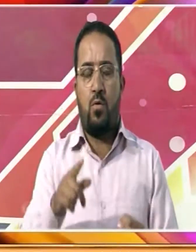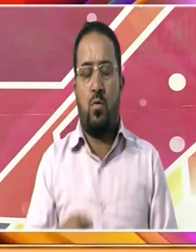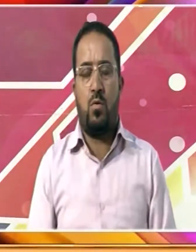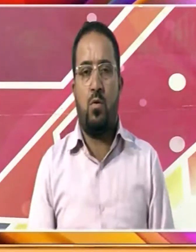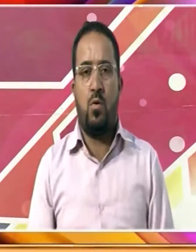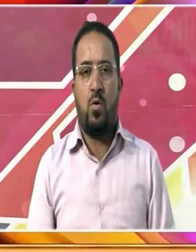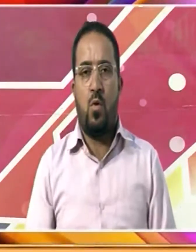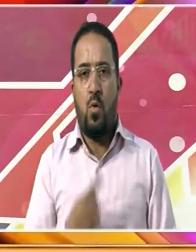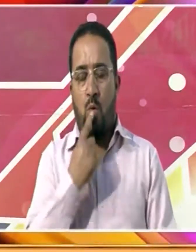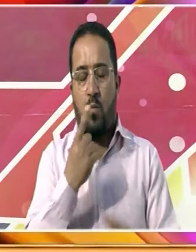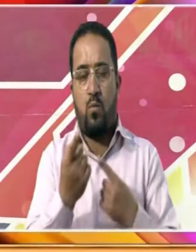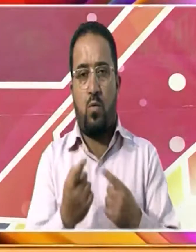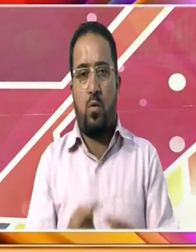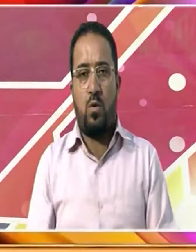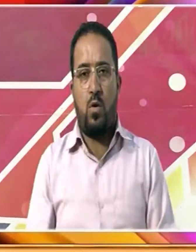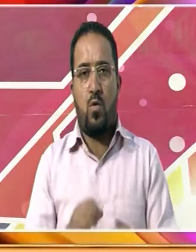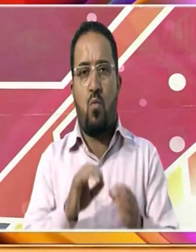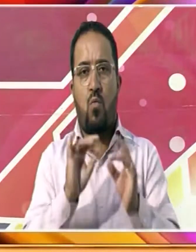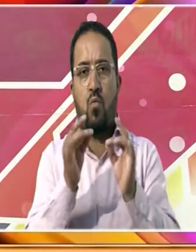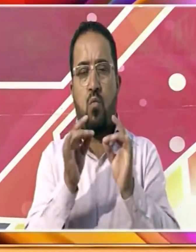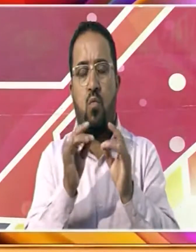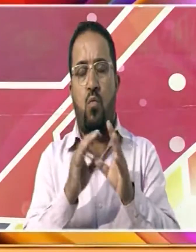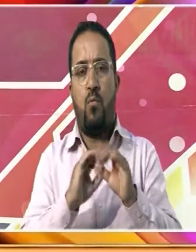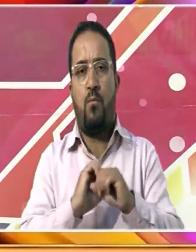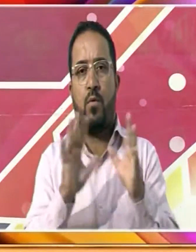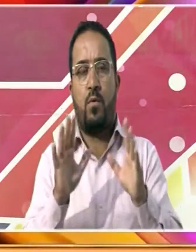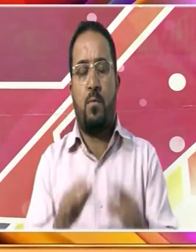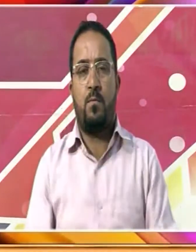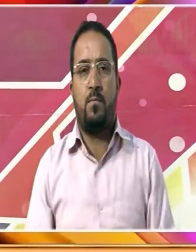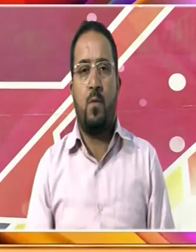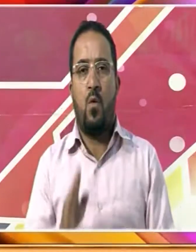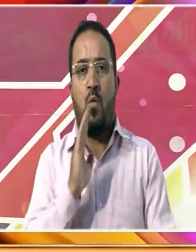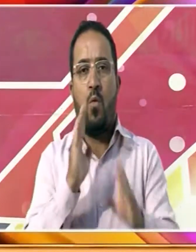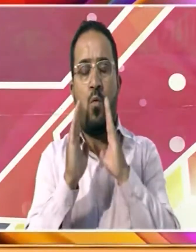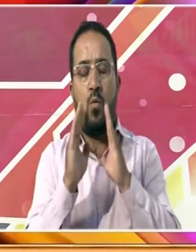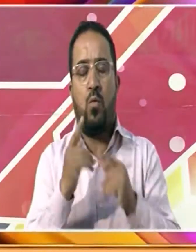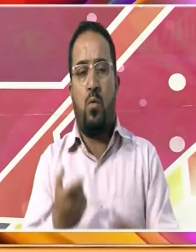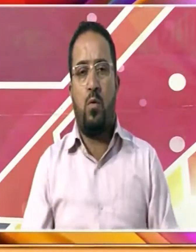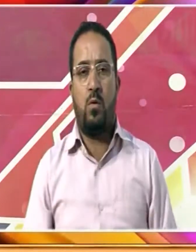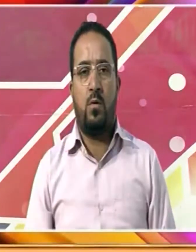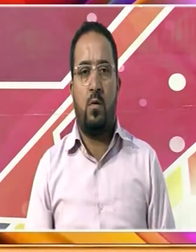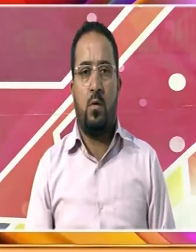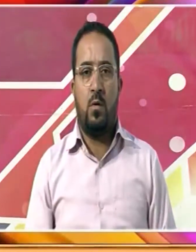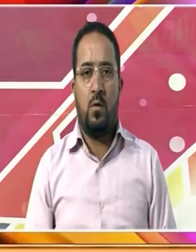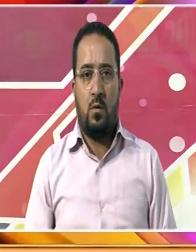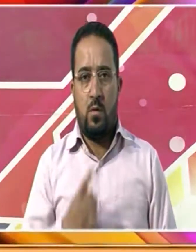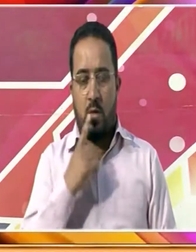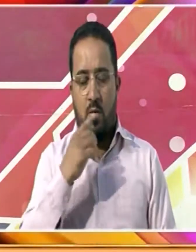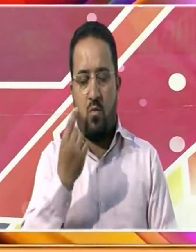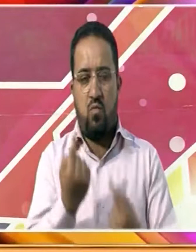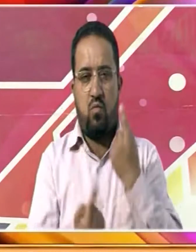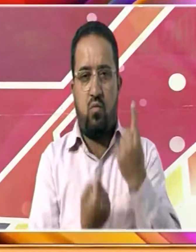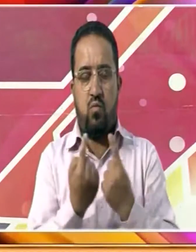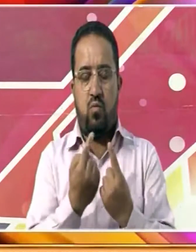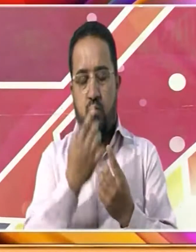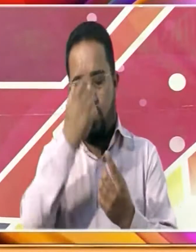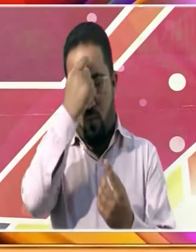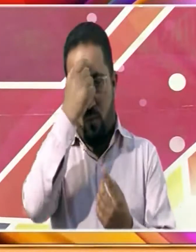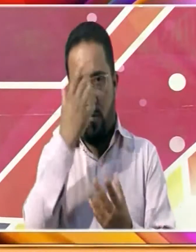کے مراسلے میں کہا کہ سوشل میڈیا کے ذریعے جندل نے فرقہ وارانہ یک جہتی کو خراب کیا ہے